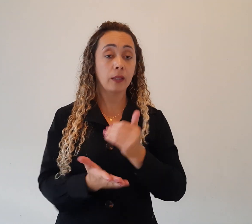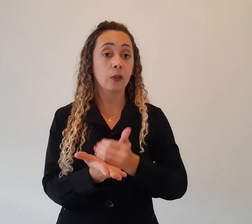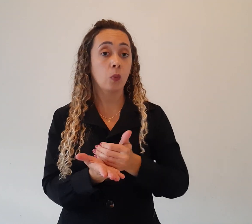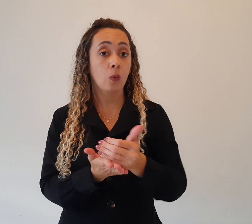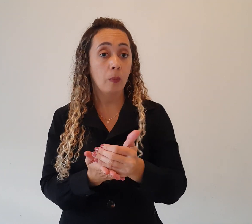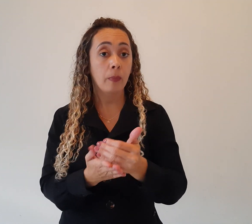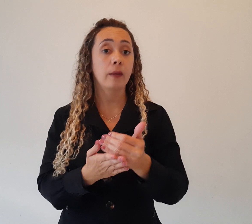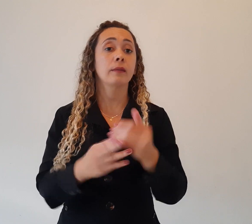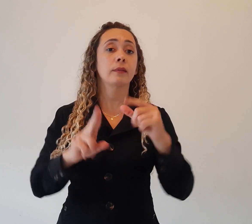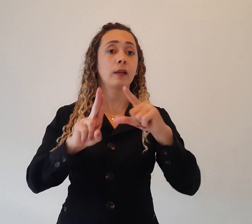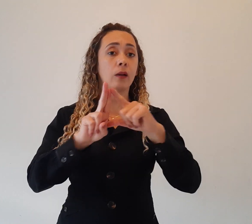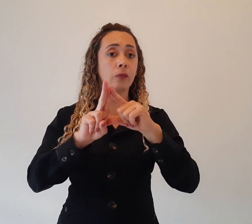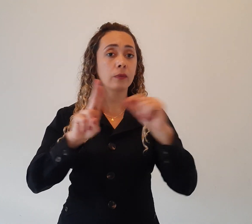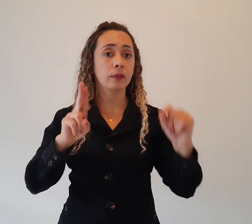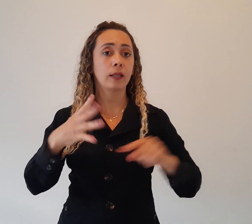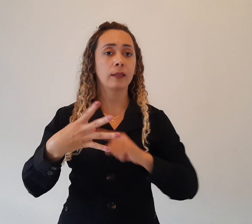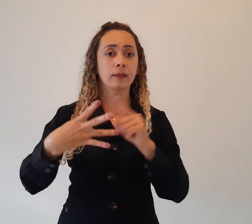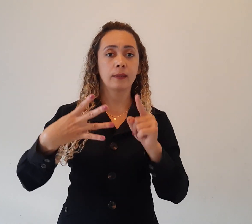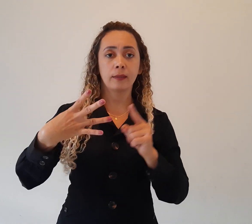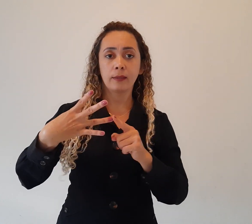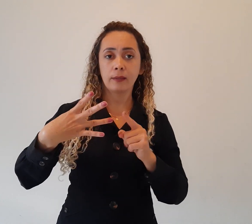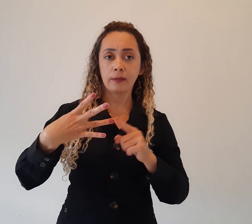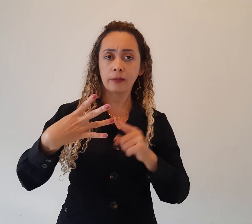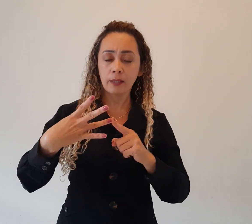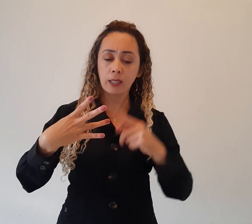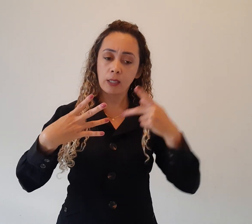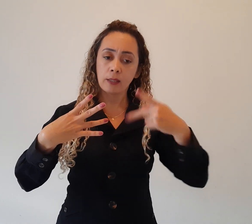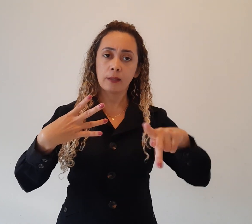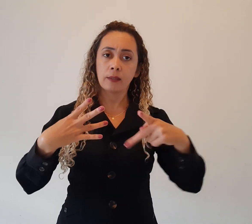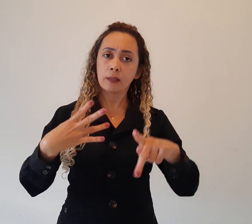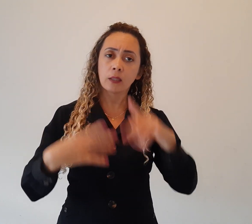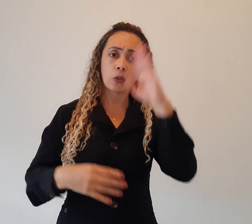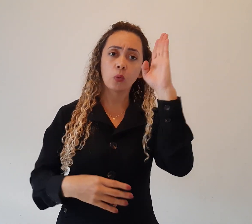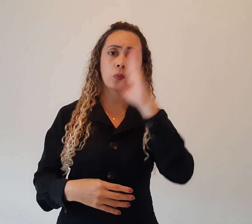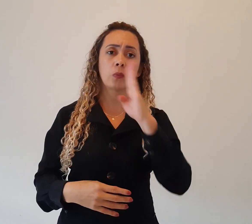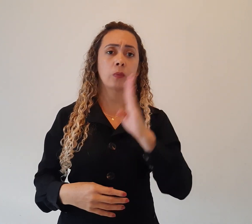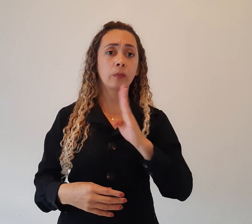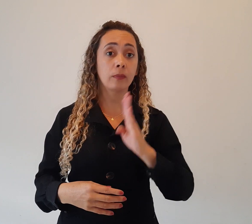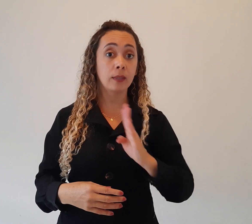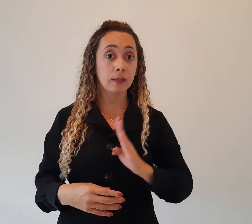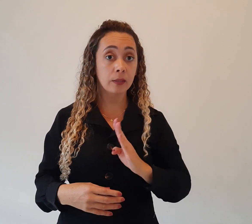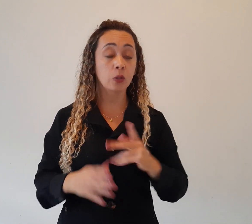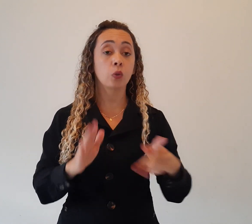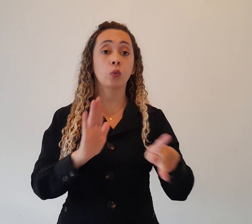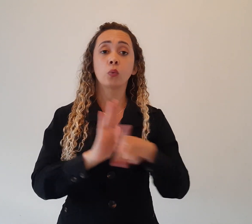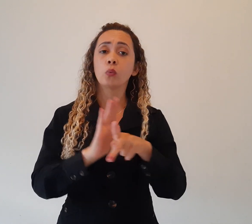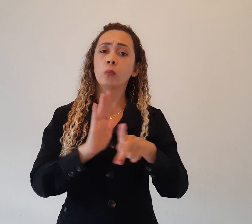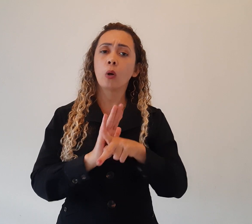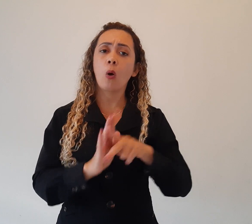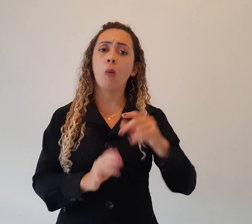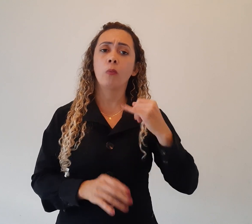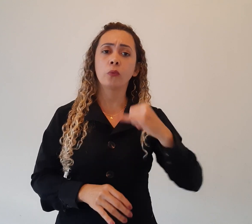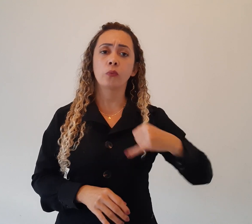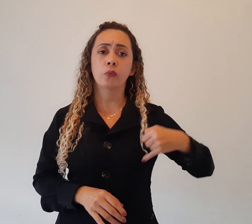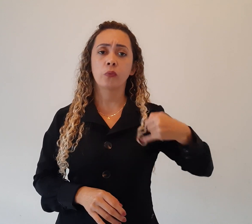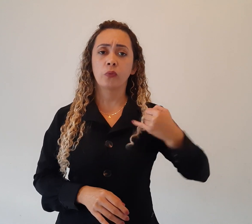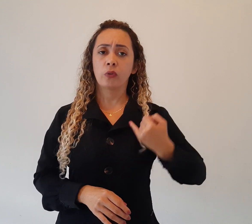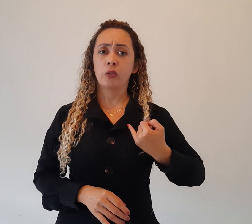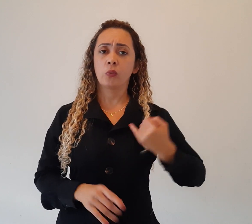quando a gente vai levar para o Brasil Colômbia, ao Império, os jesuítas vão influenciar profundamente a nossa